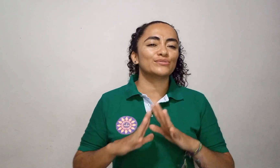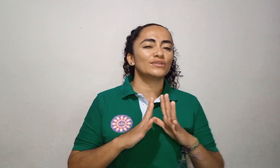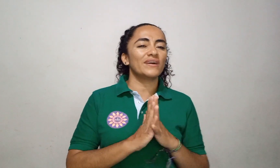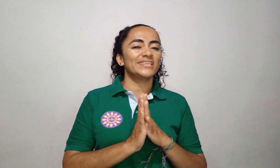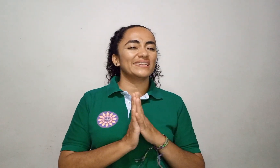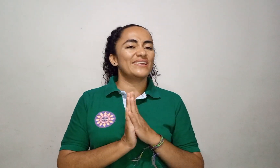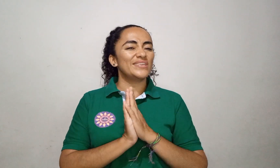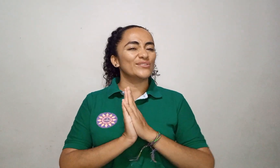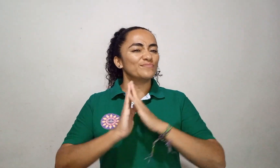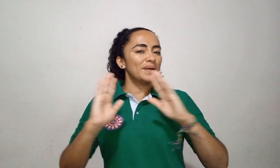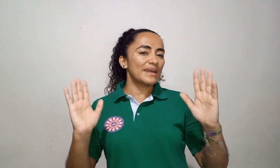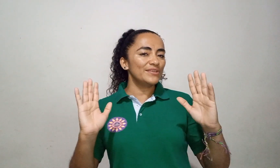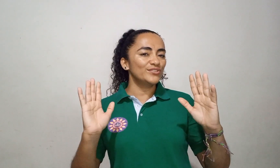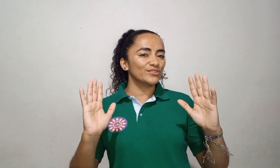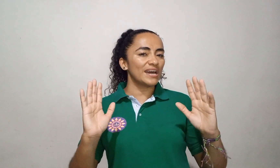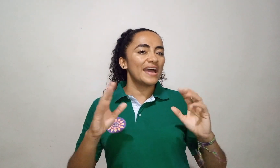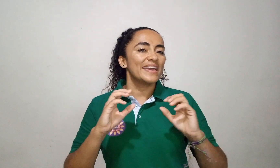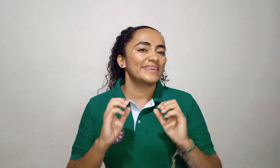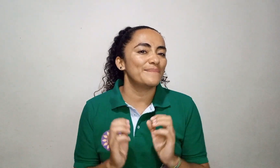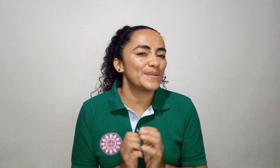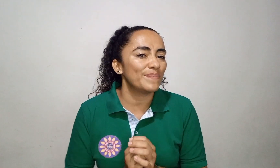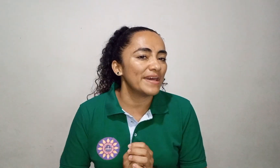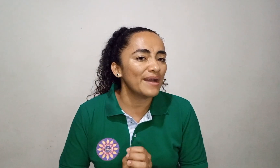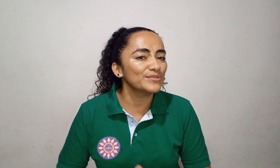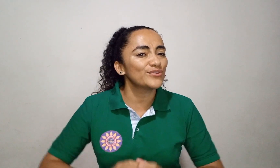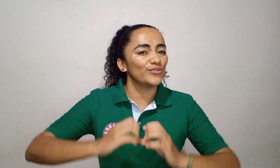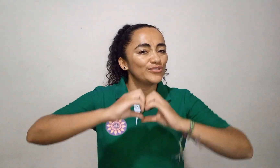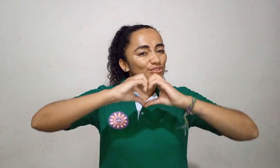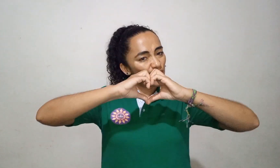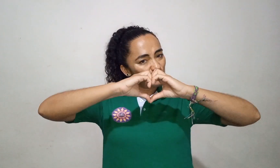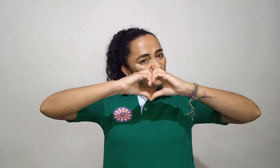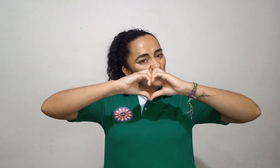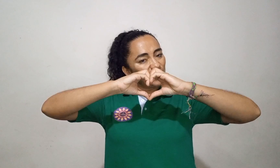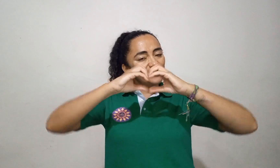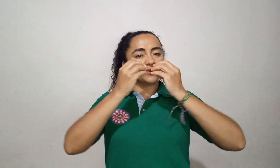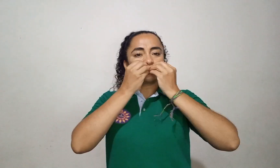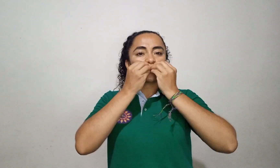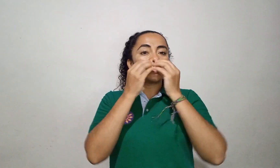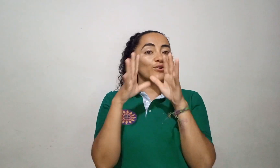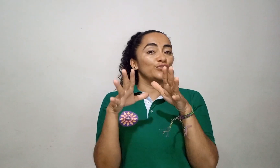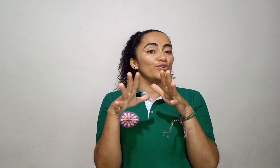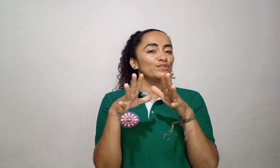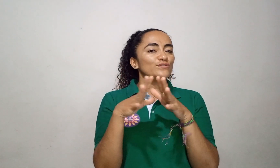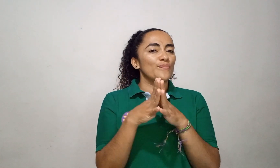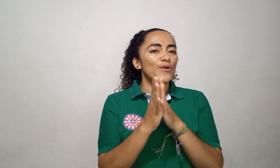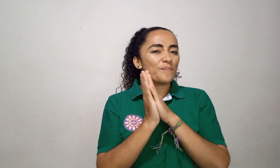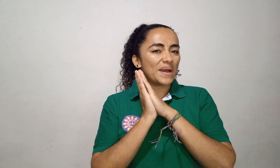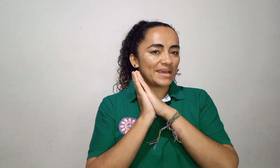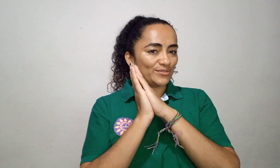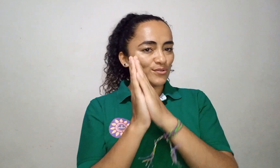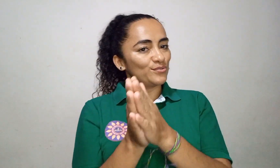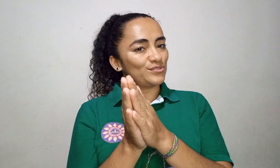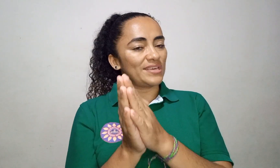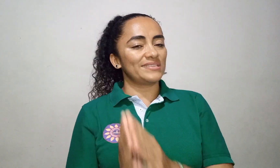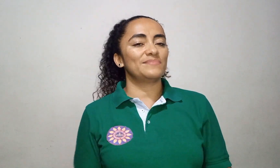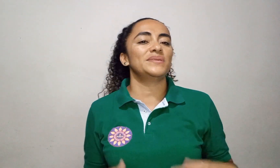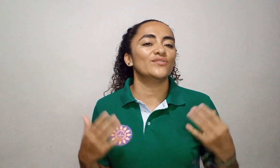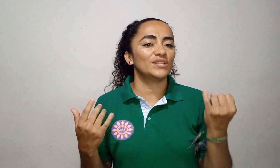una variedad de videos maravillosa que preparamos con todo nuestro corazón y con todo nuestro amor para todos ustedes. Videos de